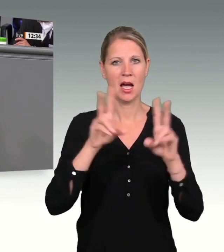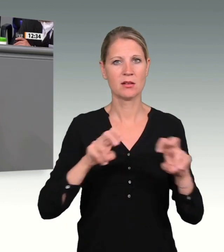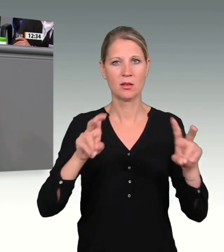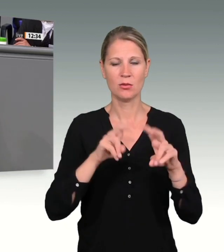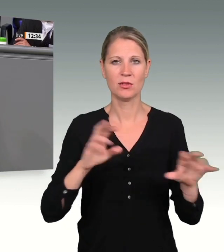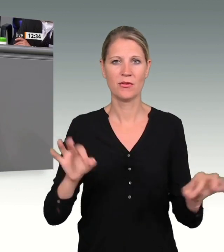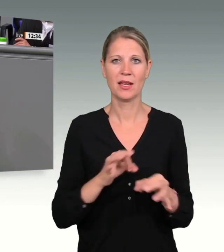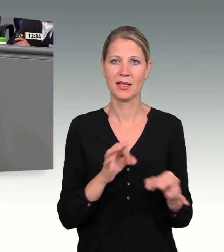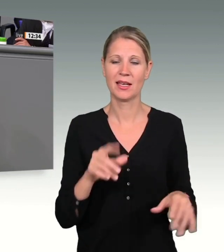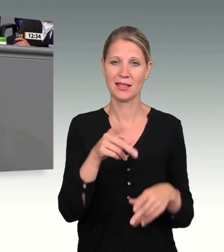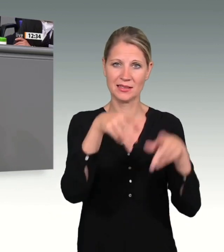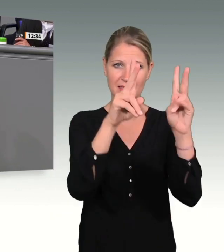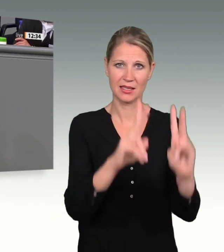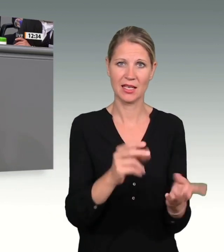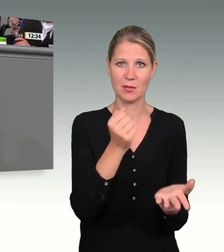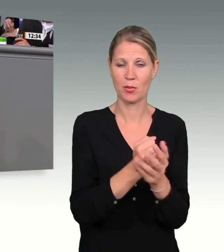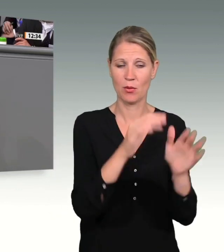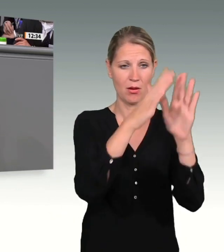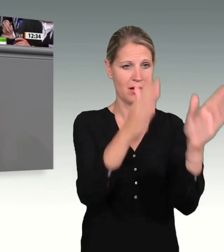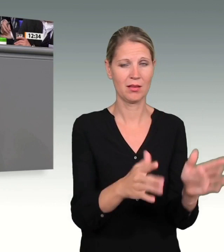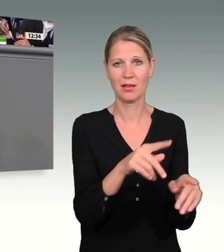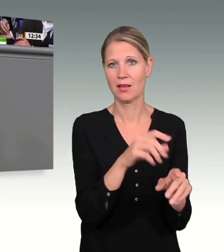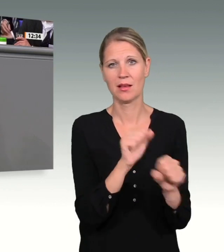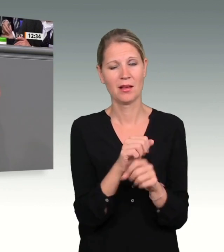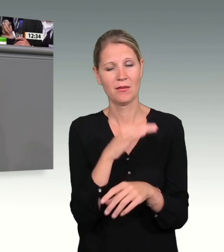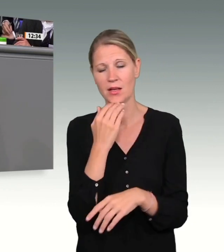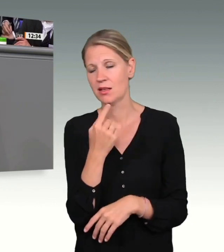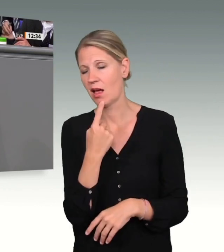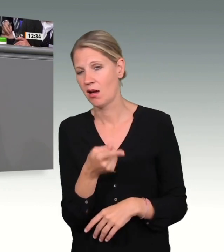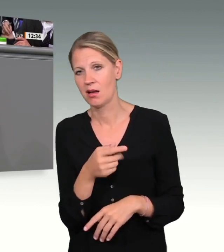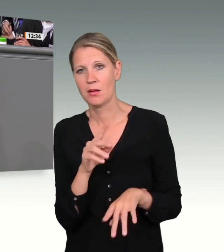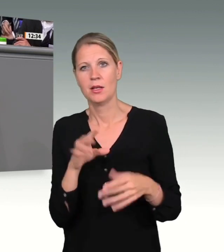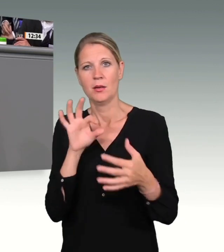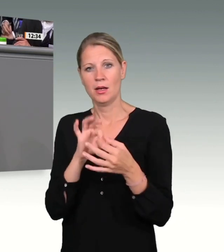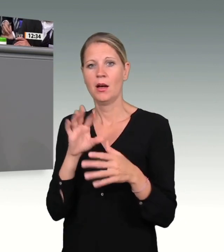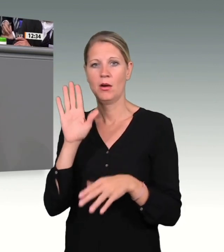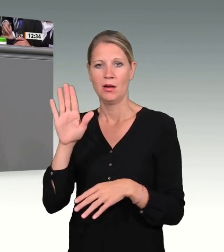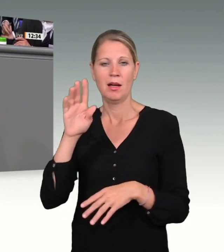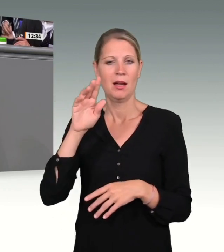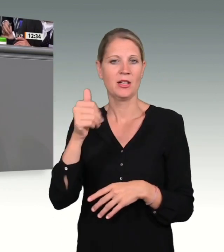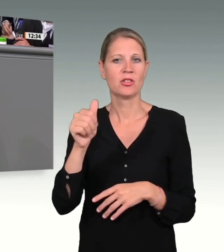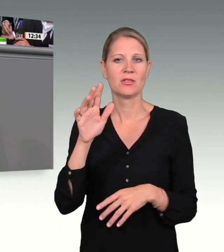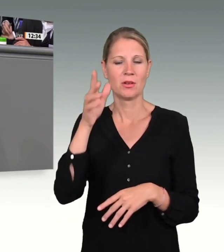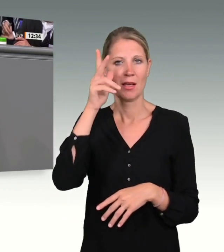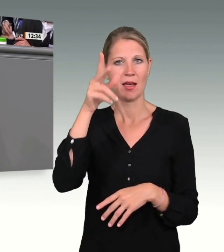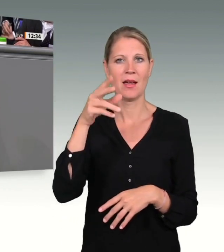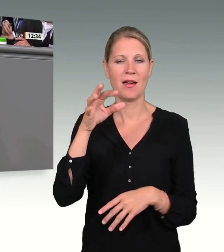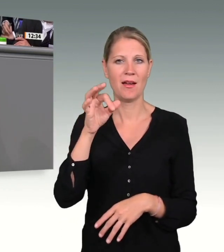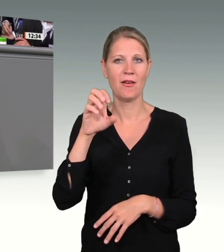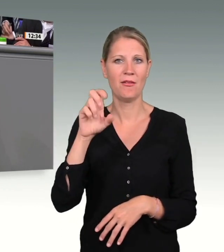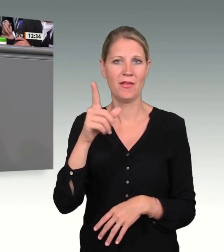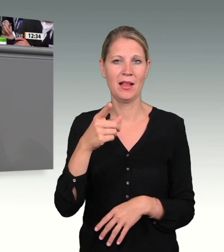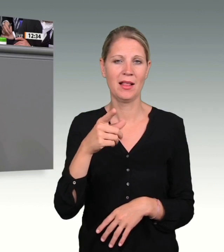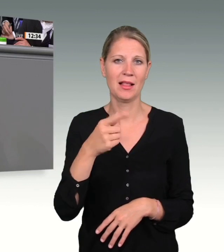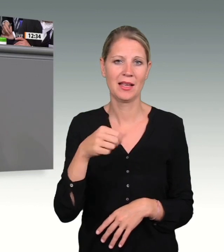Einschätzungen wie Herrn Felgentreu, was das Thema unislamisches Verhalten, How to survive in the West angeht. Es zeigt,